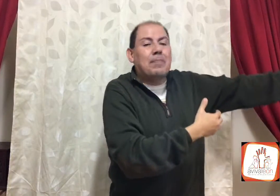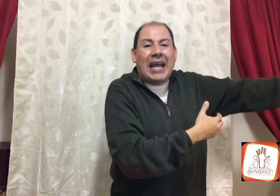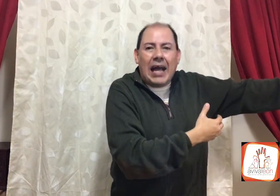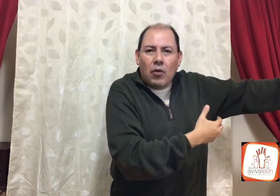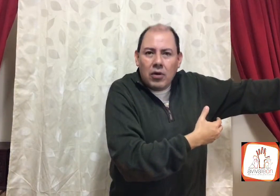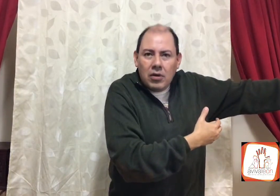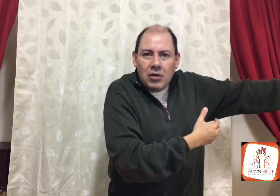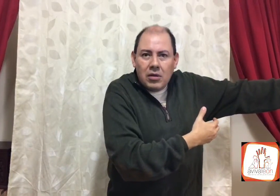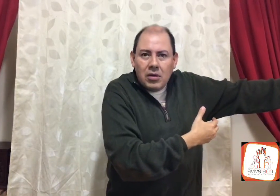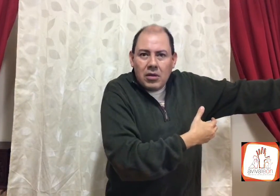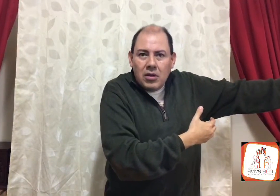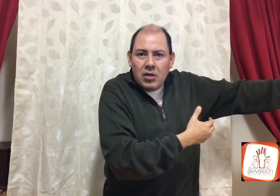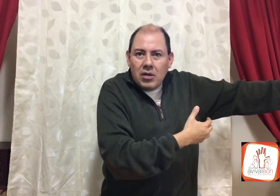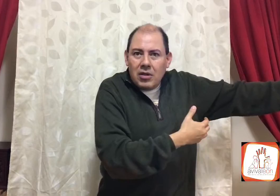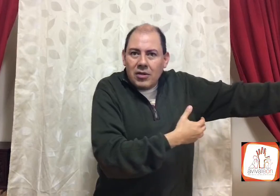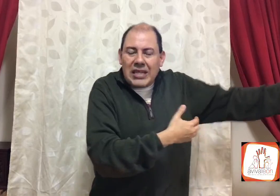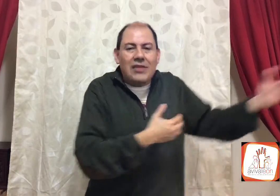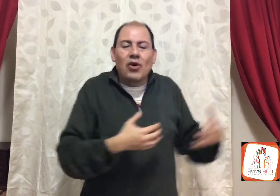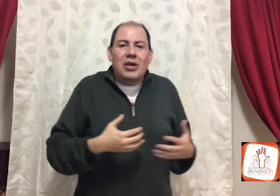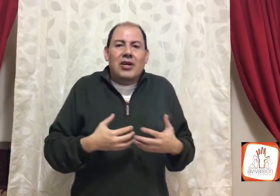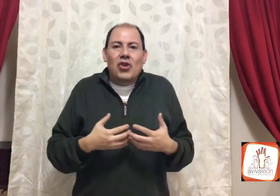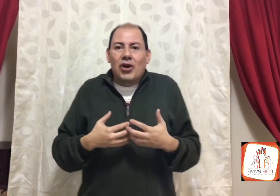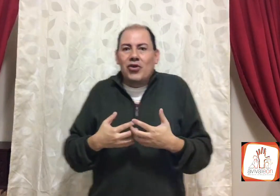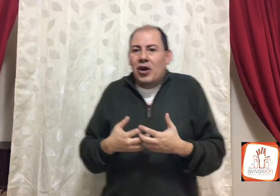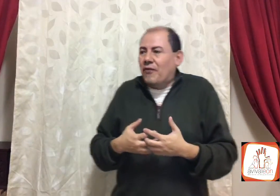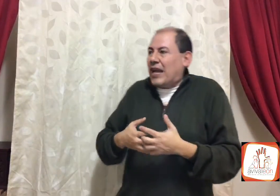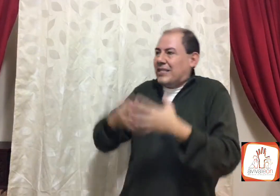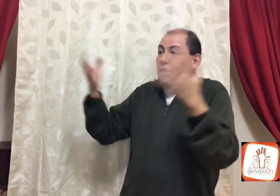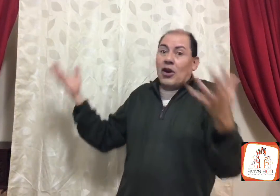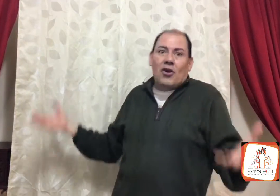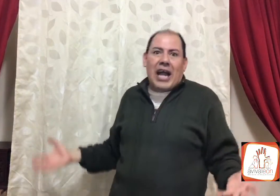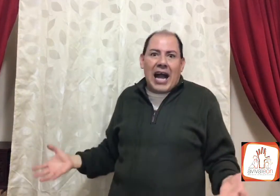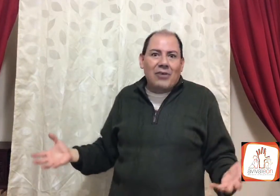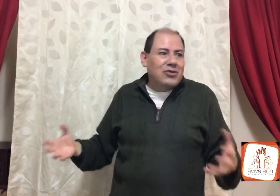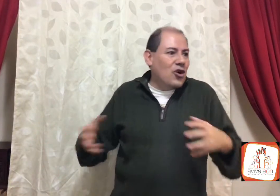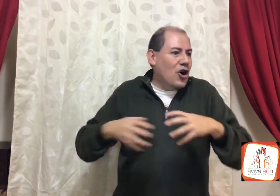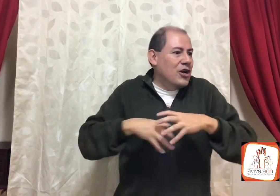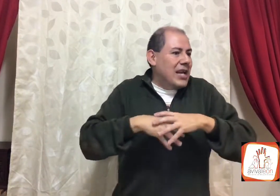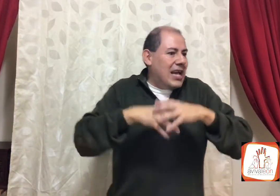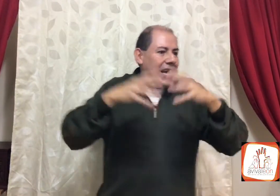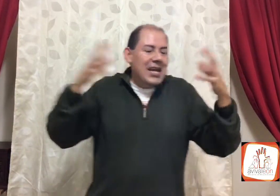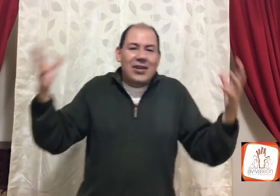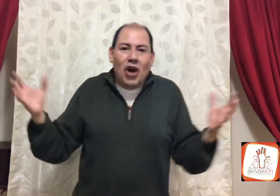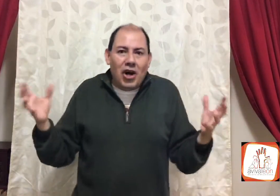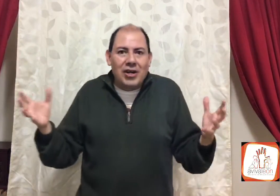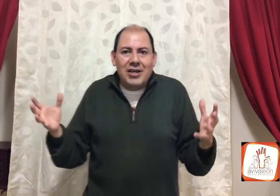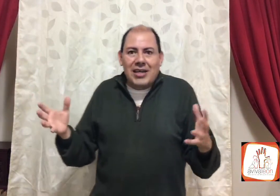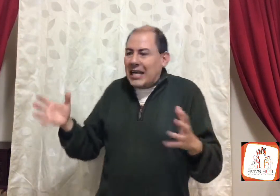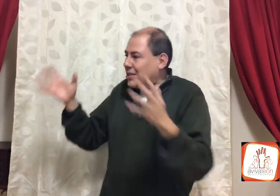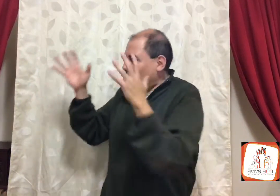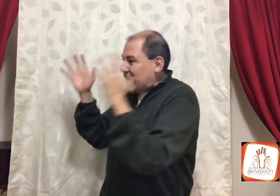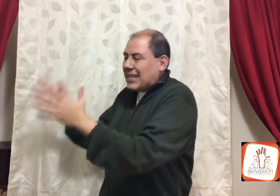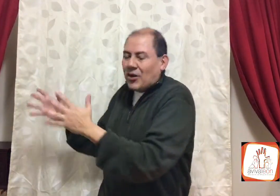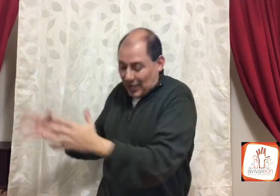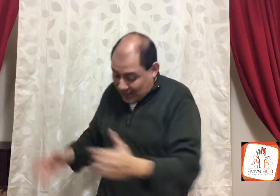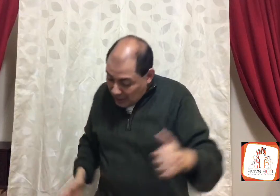pecado, o sea, no, no, no ofreció lo causto, no, es con esa condición,